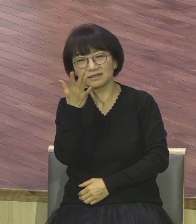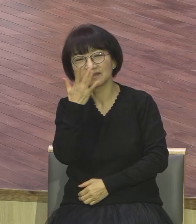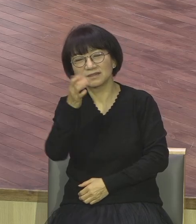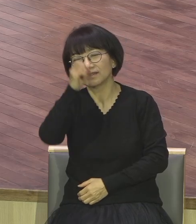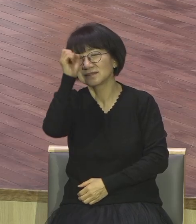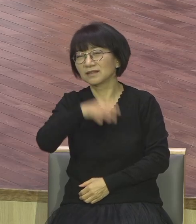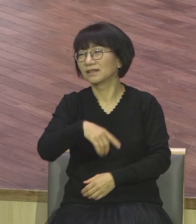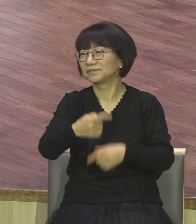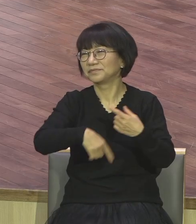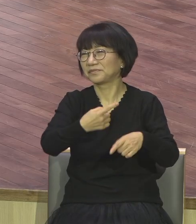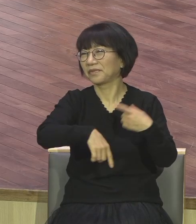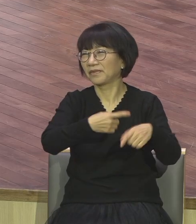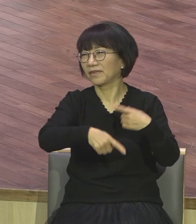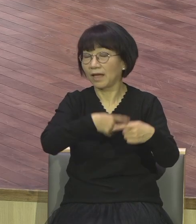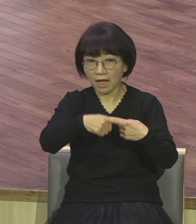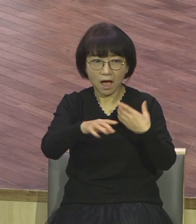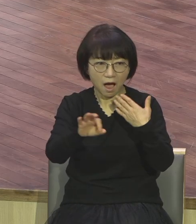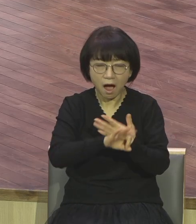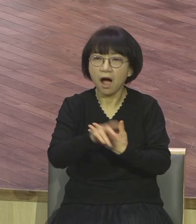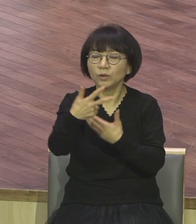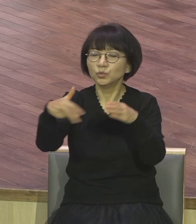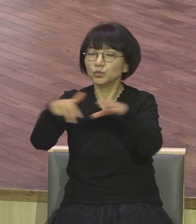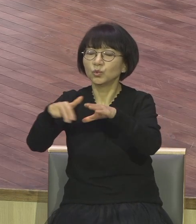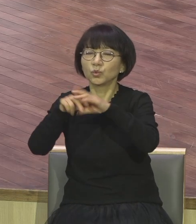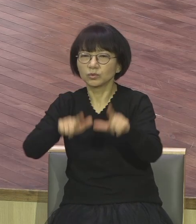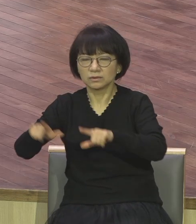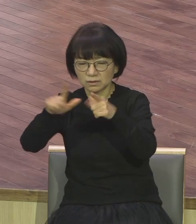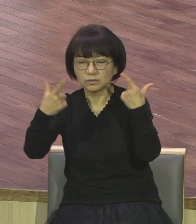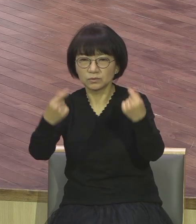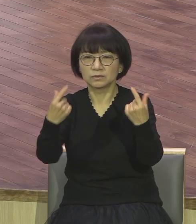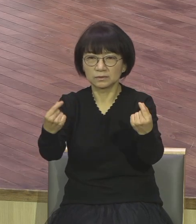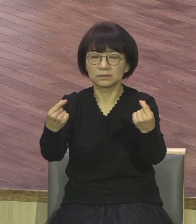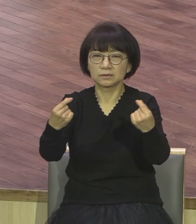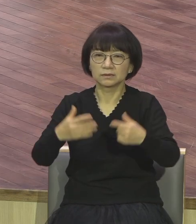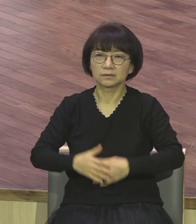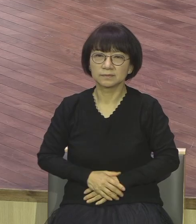피곤하게 말해요. 힘들기만 짜증나요. 종교생활의 결론입니다.